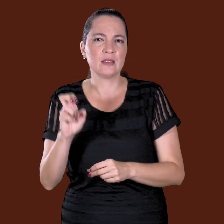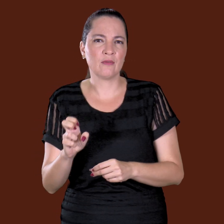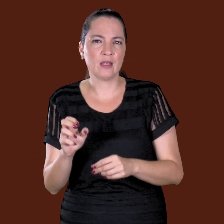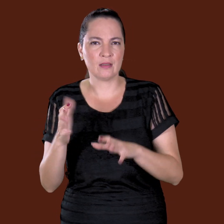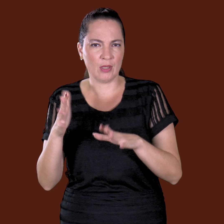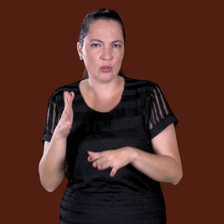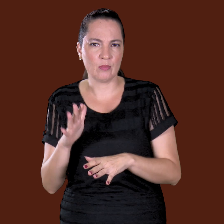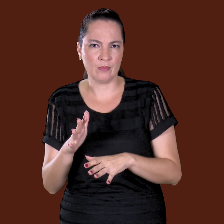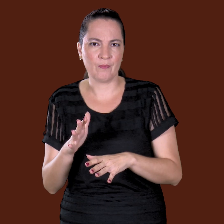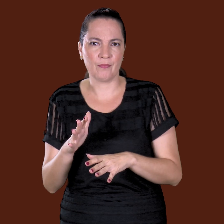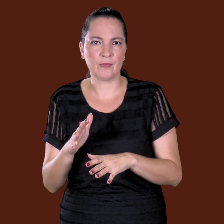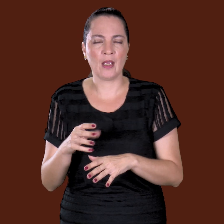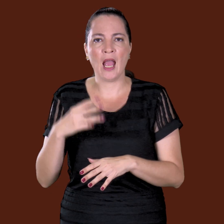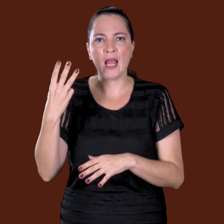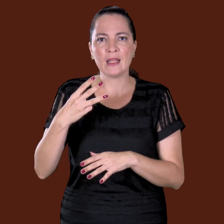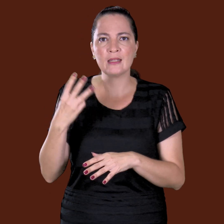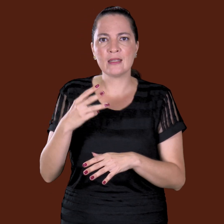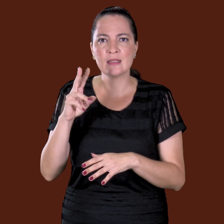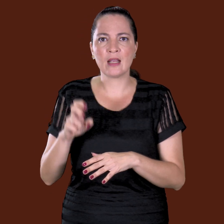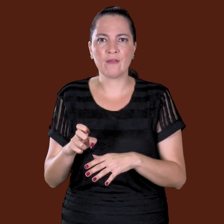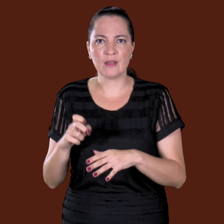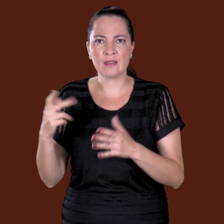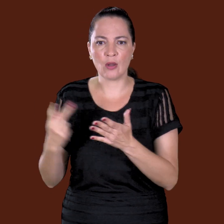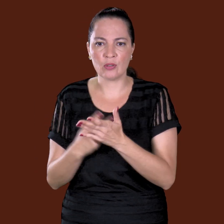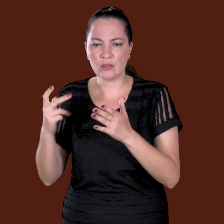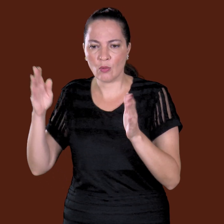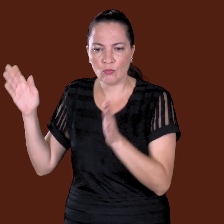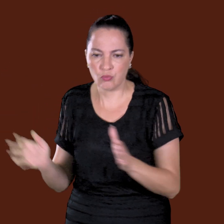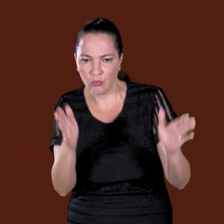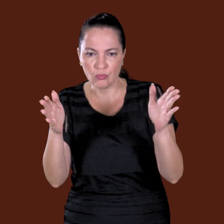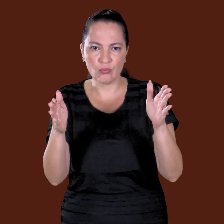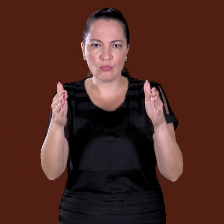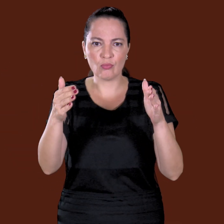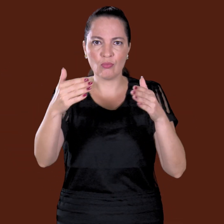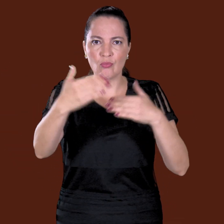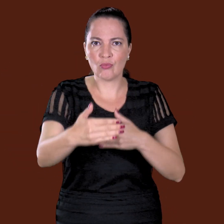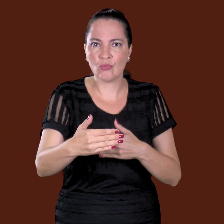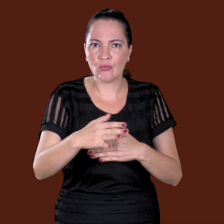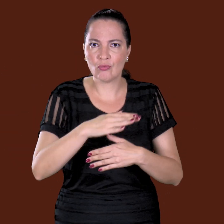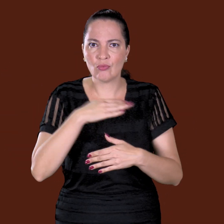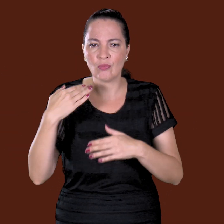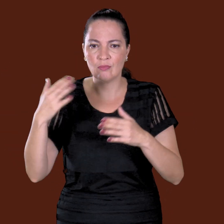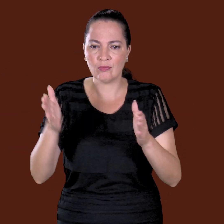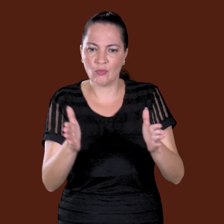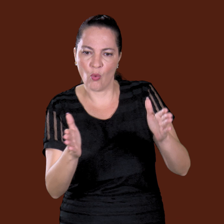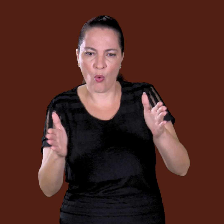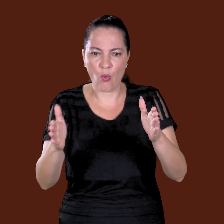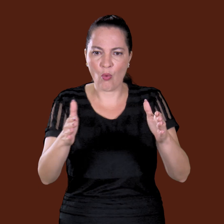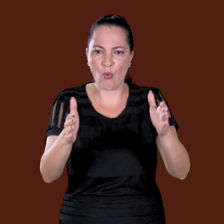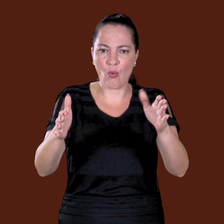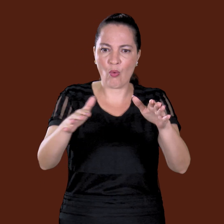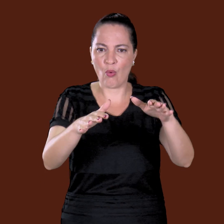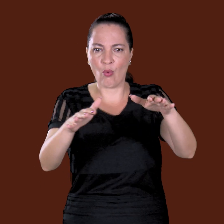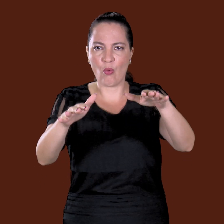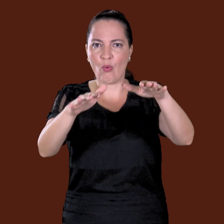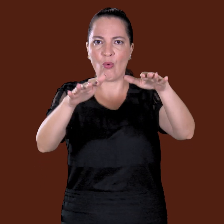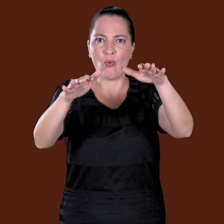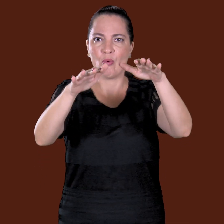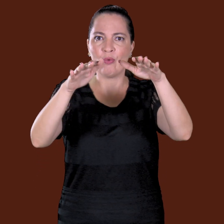três vezes, cara. Aí na terceira vez, assim, o caixão apareceu, flutuando, na frente dela, sabe? E